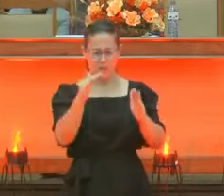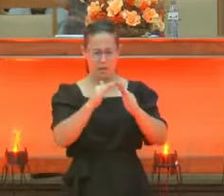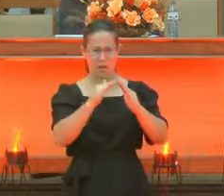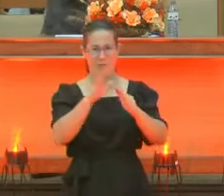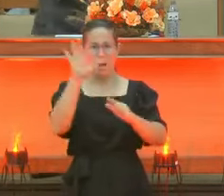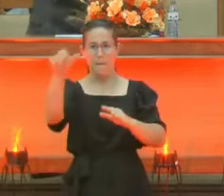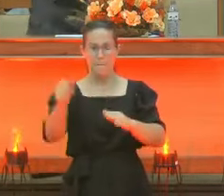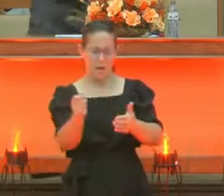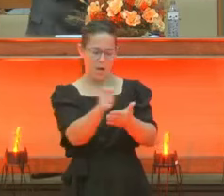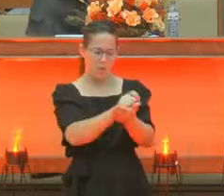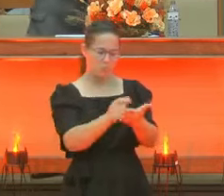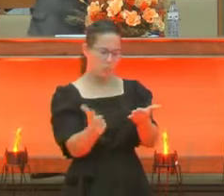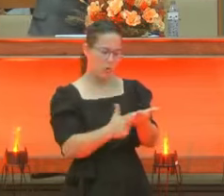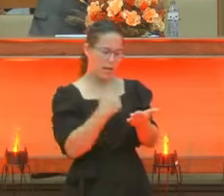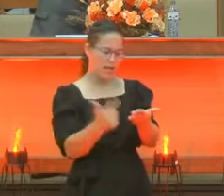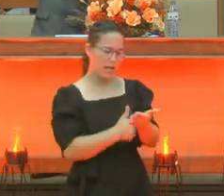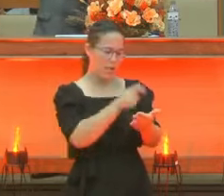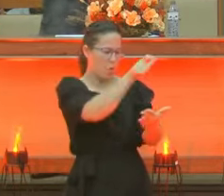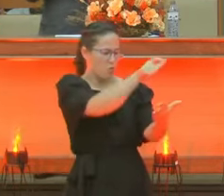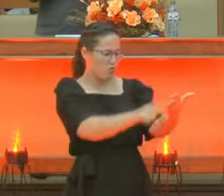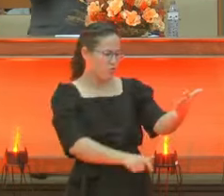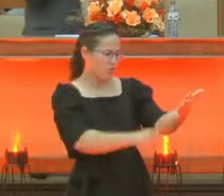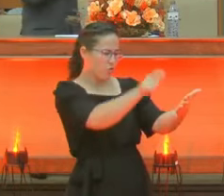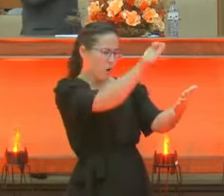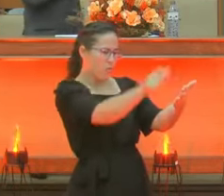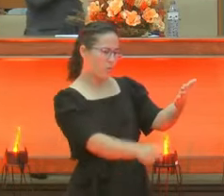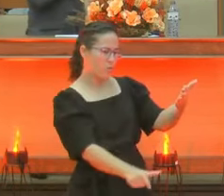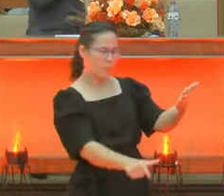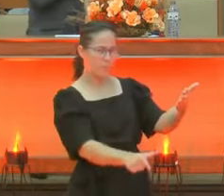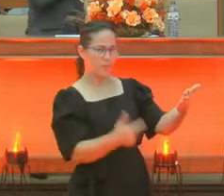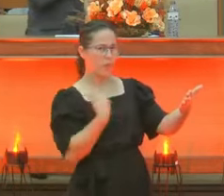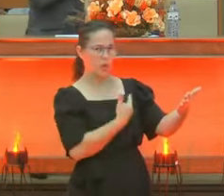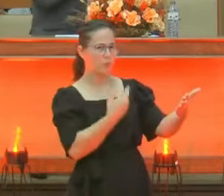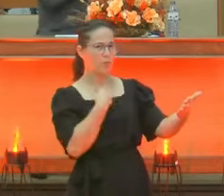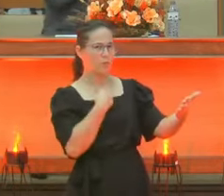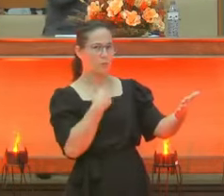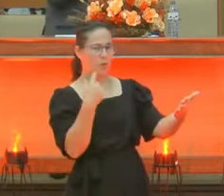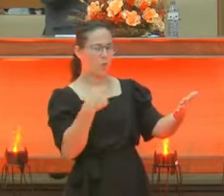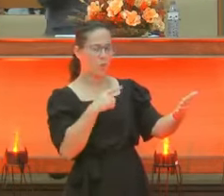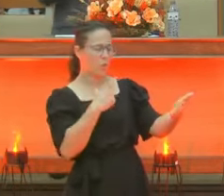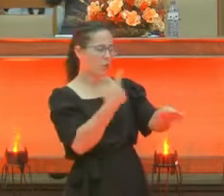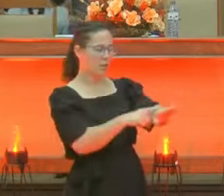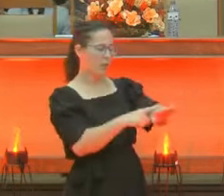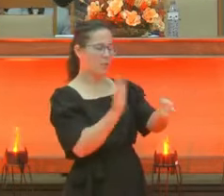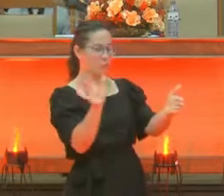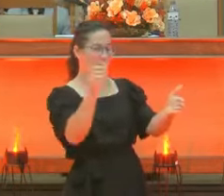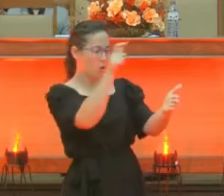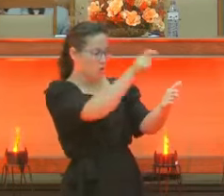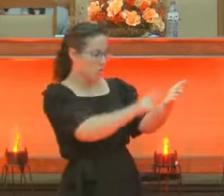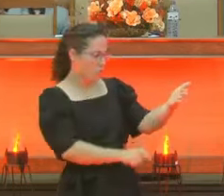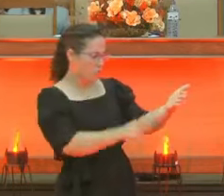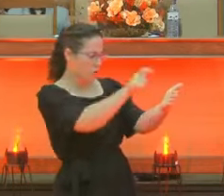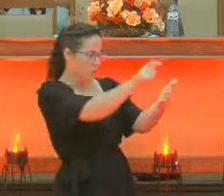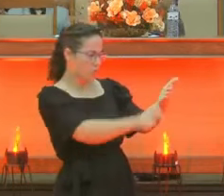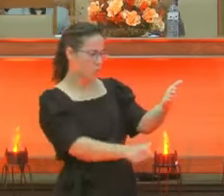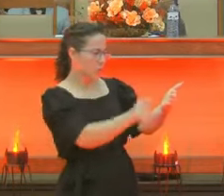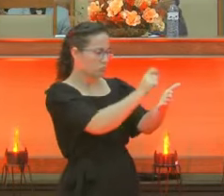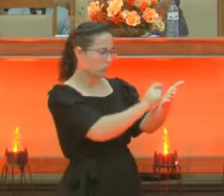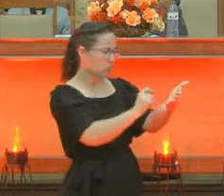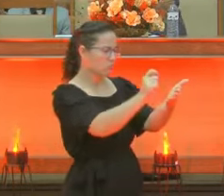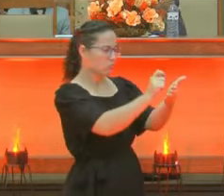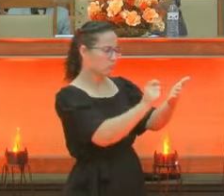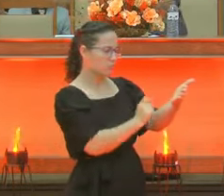caderno e faça duas colunas. É porque eu não tenho tempo de fazer aqui. Mas você pega duas colunas. Você só vai mostrar